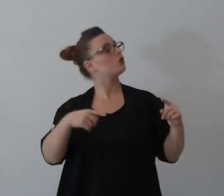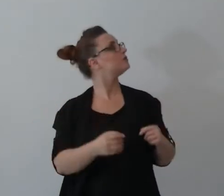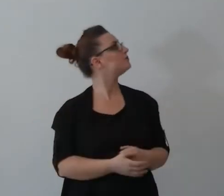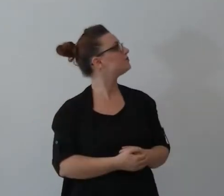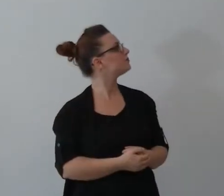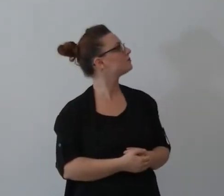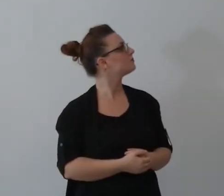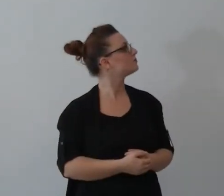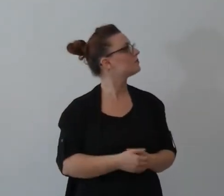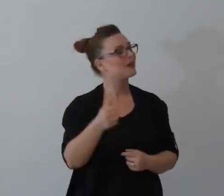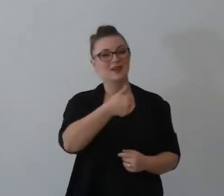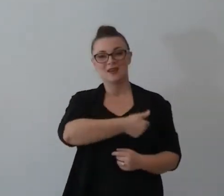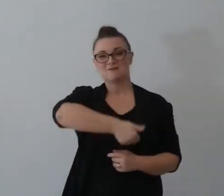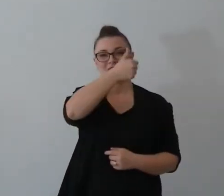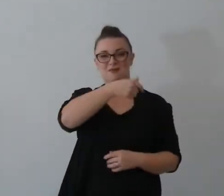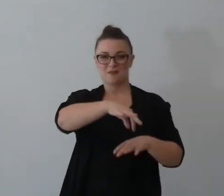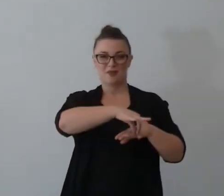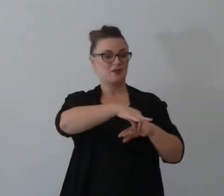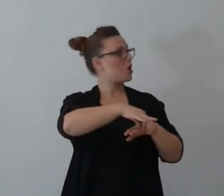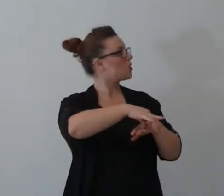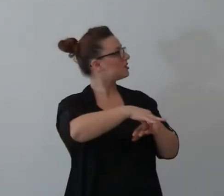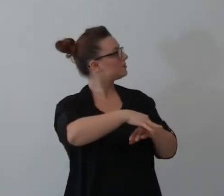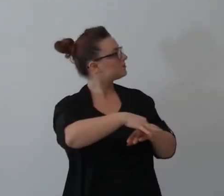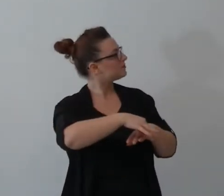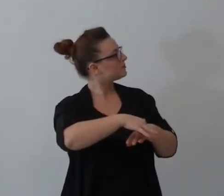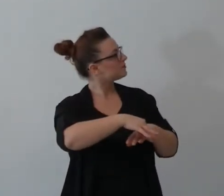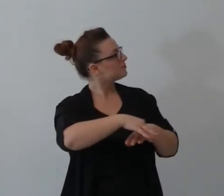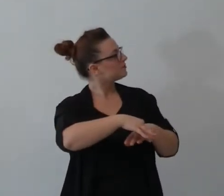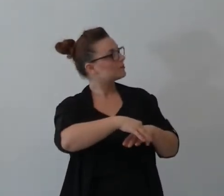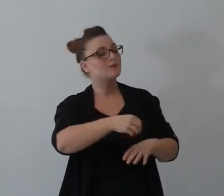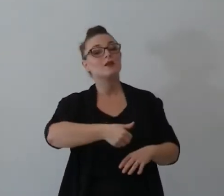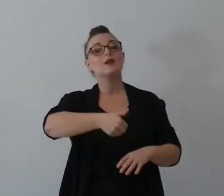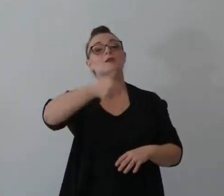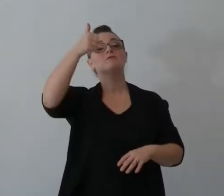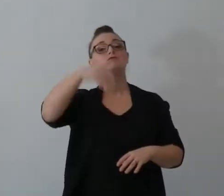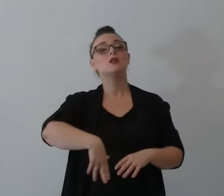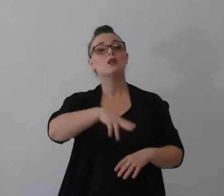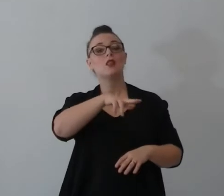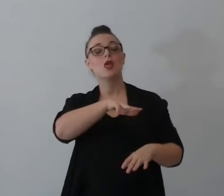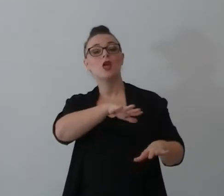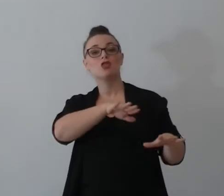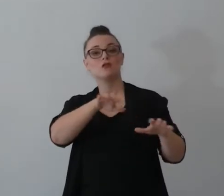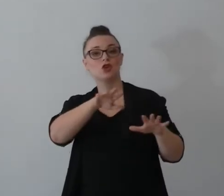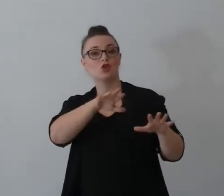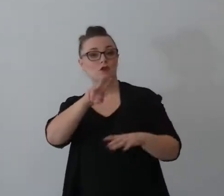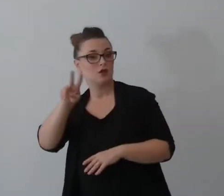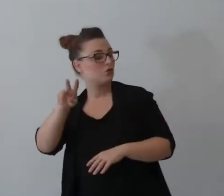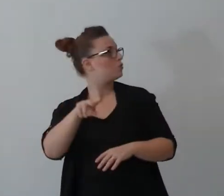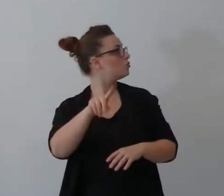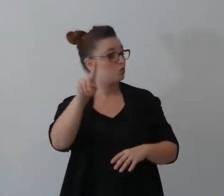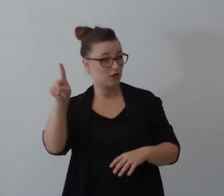riga dei primi matrimoni ok nel 1991 i primi matrimoni le persone che si sposarono per prima erano